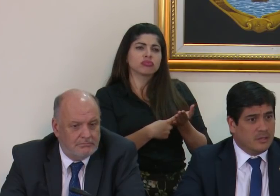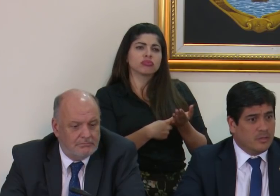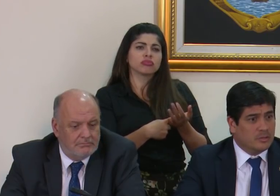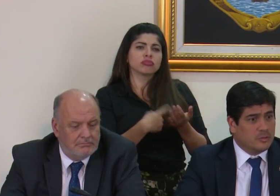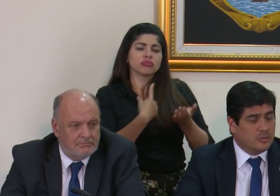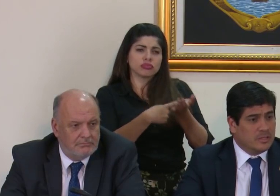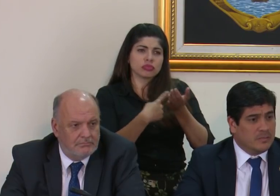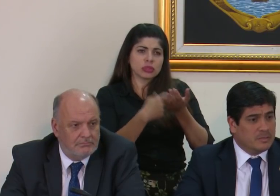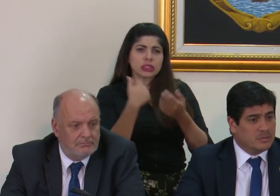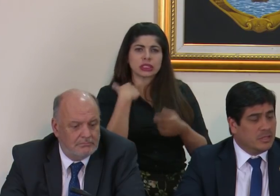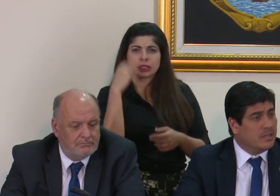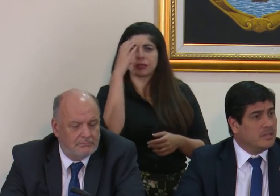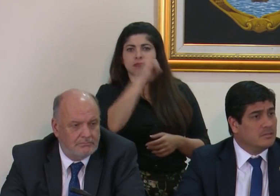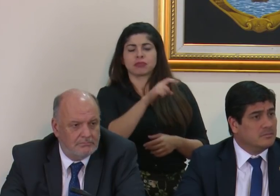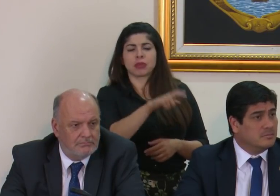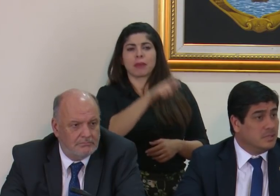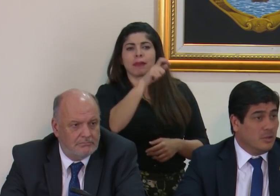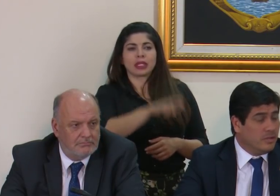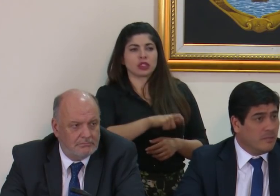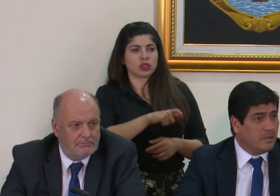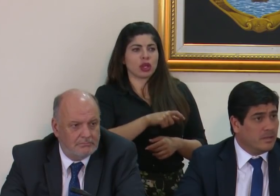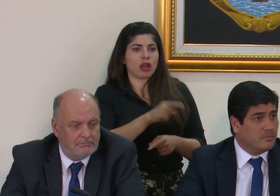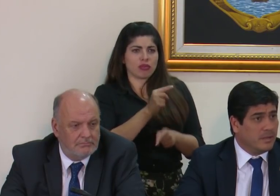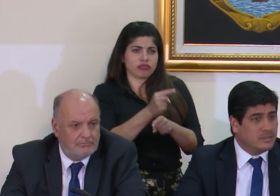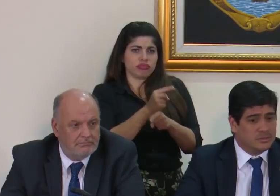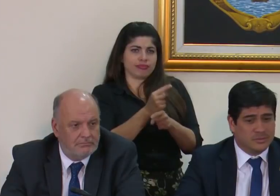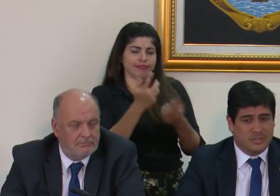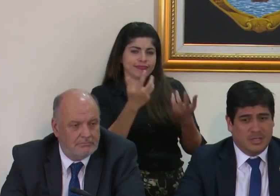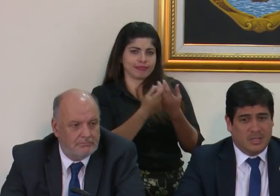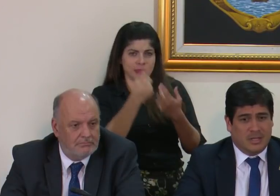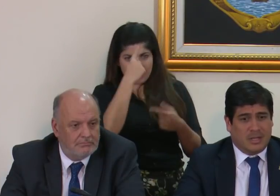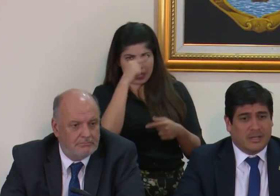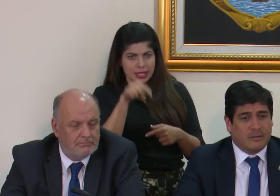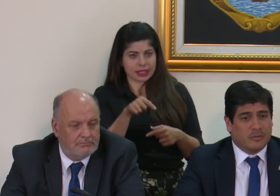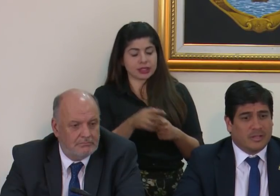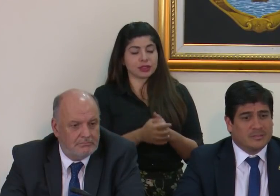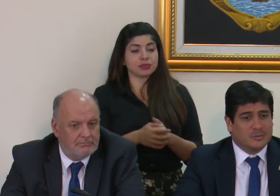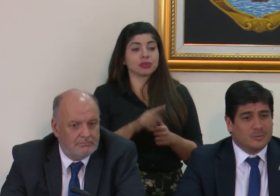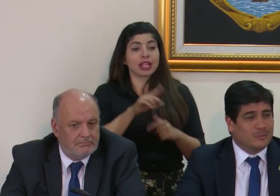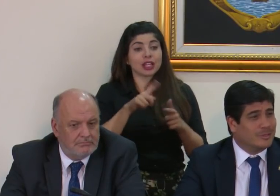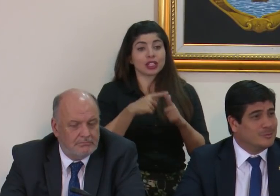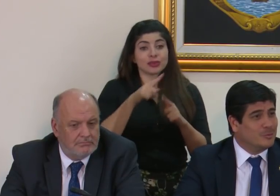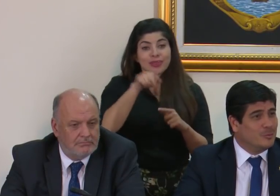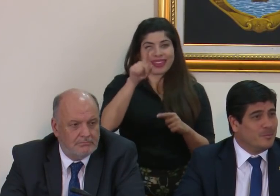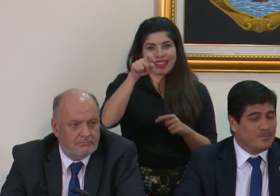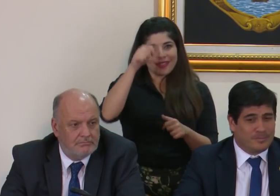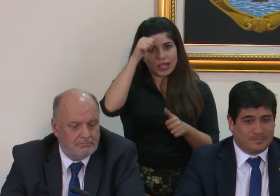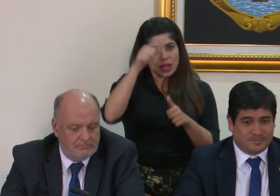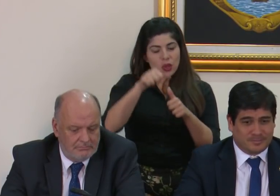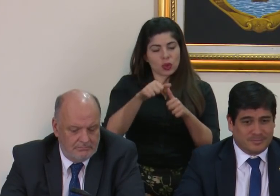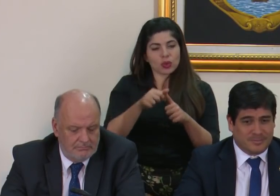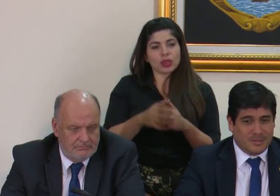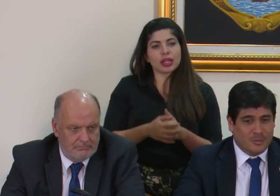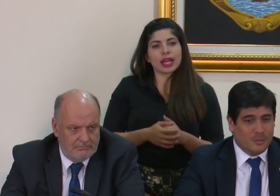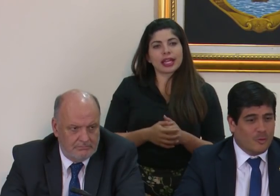y encuentro yo que es la persona idónea para esto. Hay que recordar esto en el contexto de un